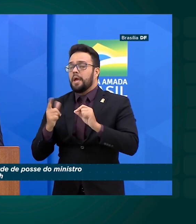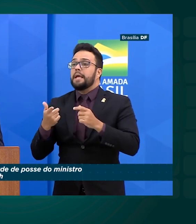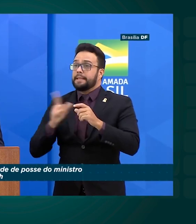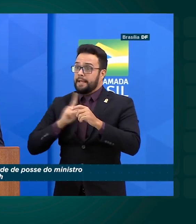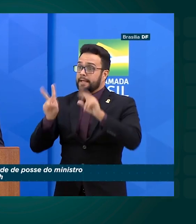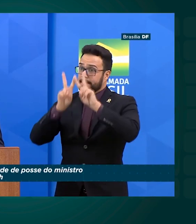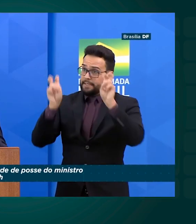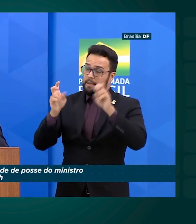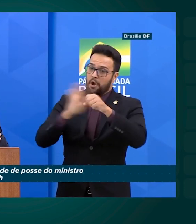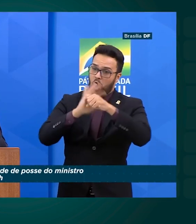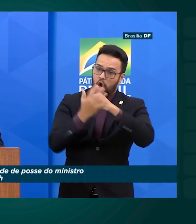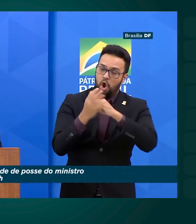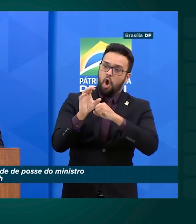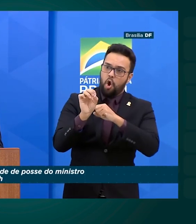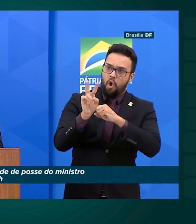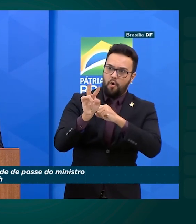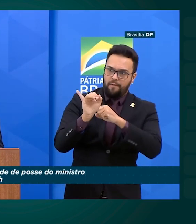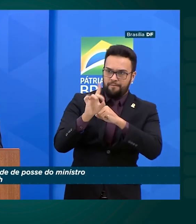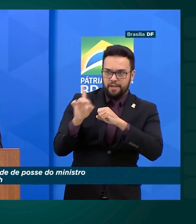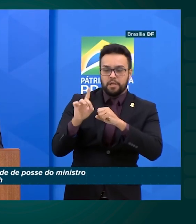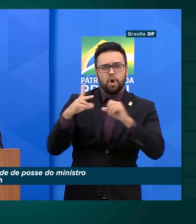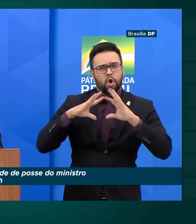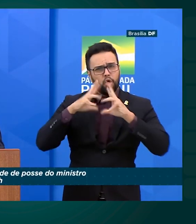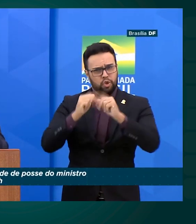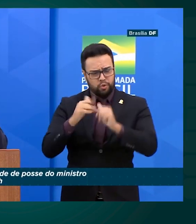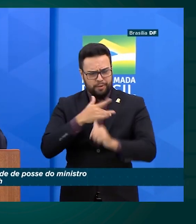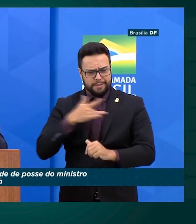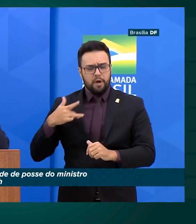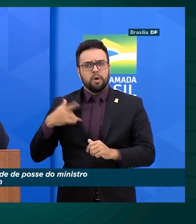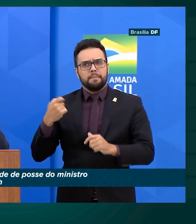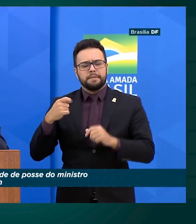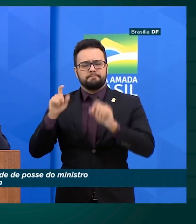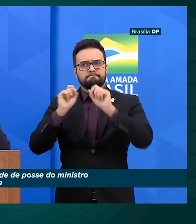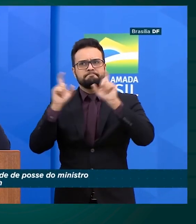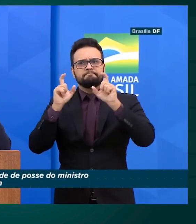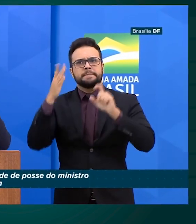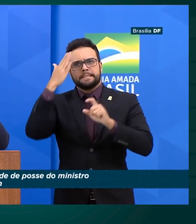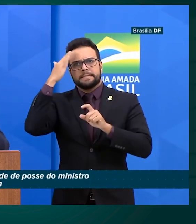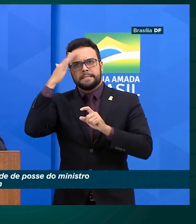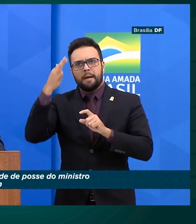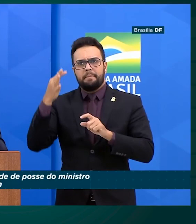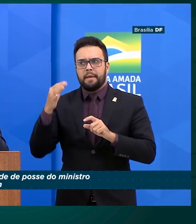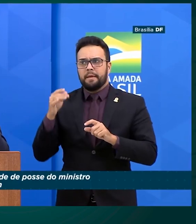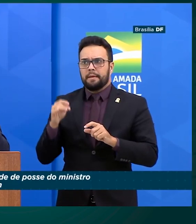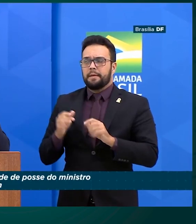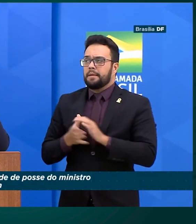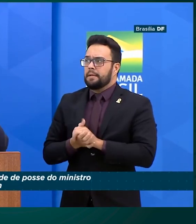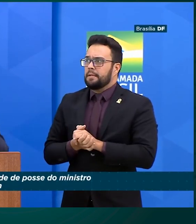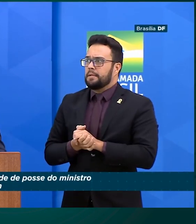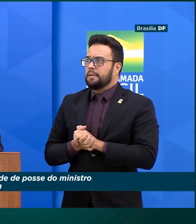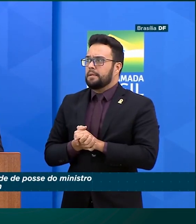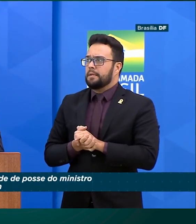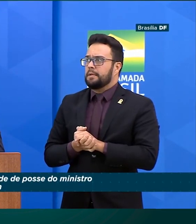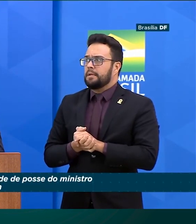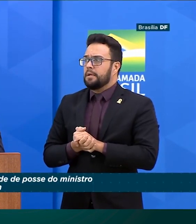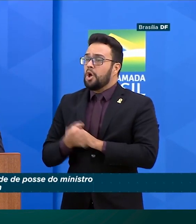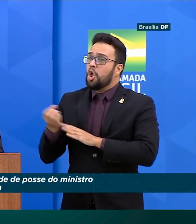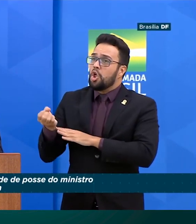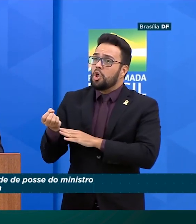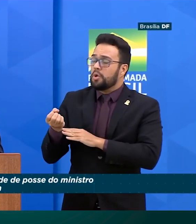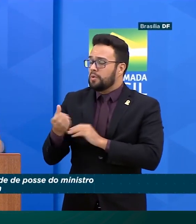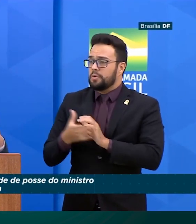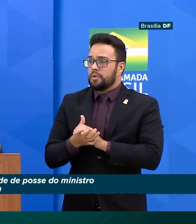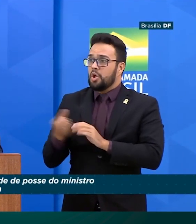mostrou que não montará em cavalo de batalha por suas convicções. Dono de uma empresa de gestão tecnológica de